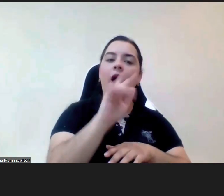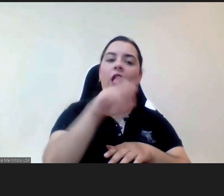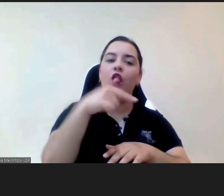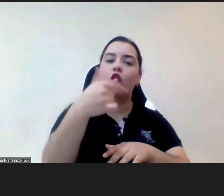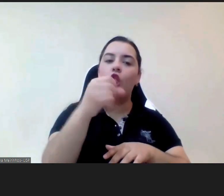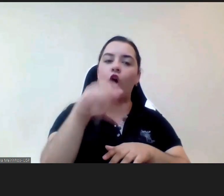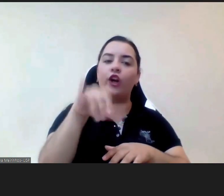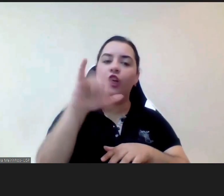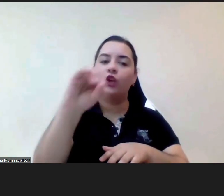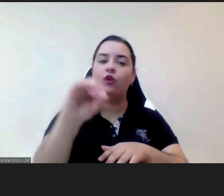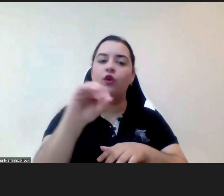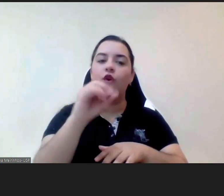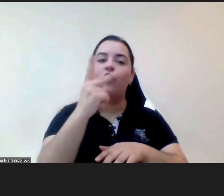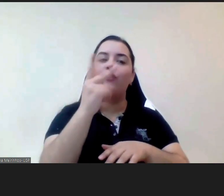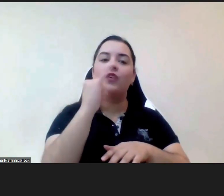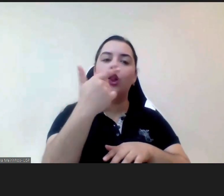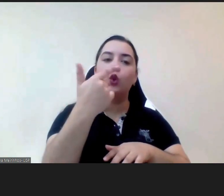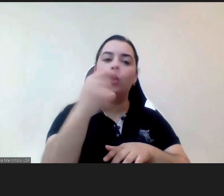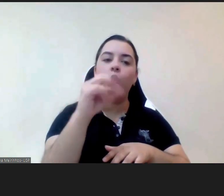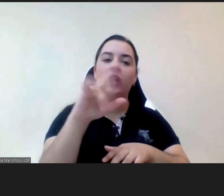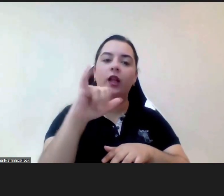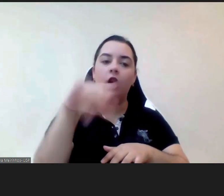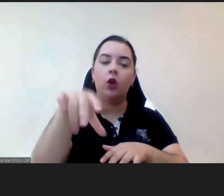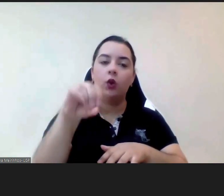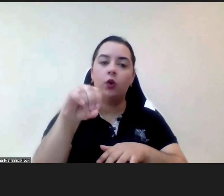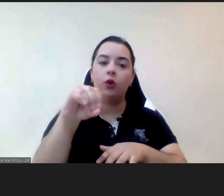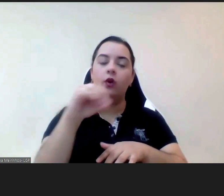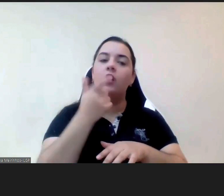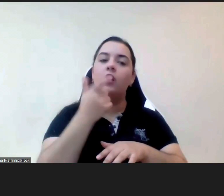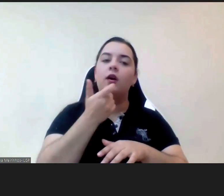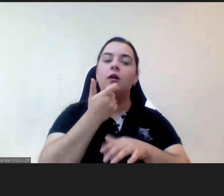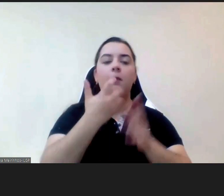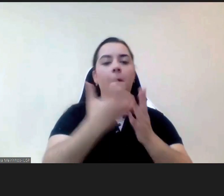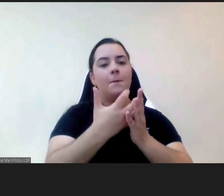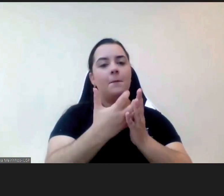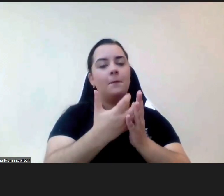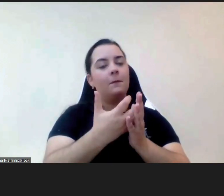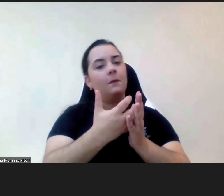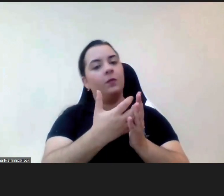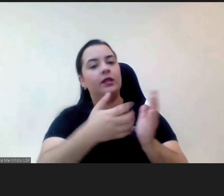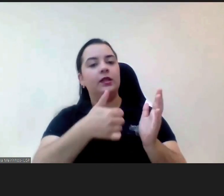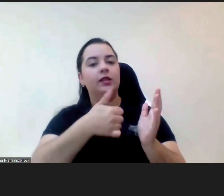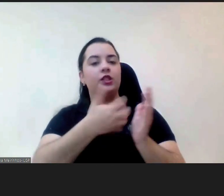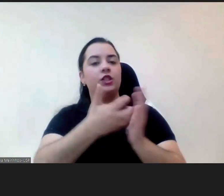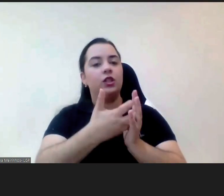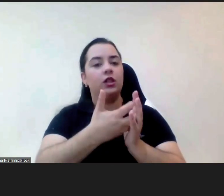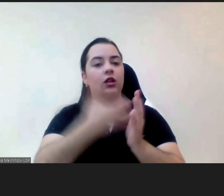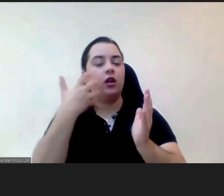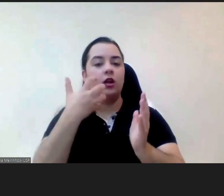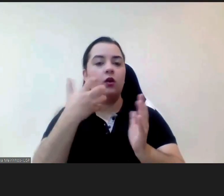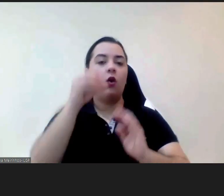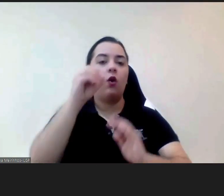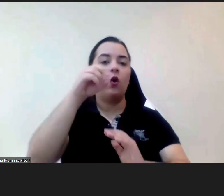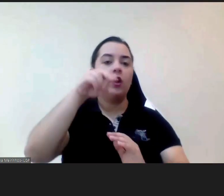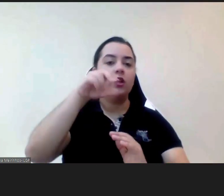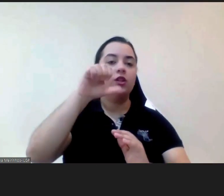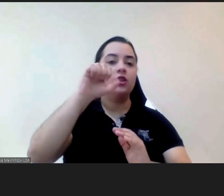foi reconhecer o grande papel das ONGs por exemplo no caso das crianças desaparecidas não é